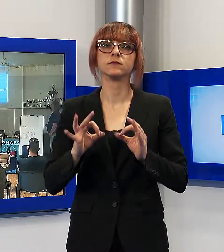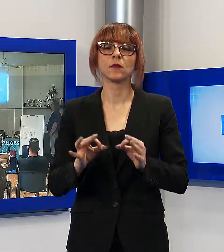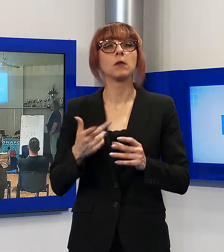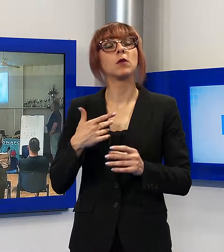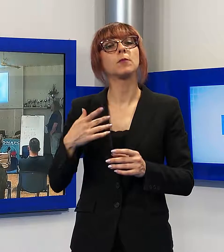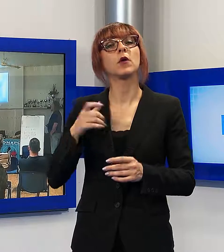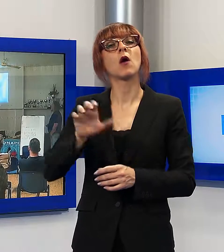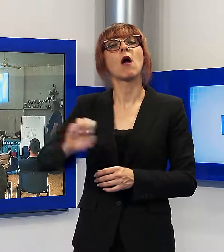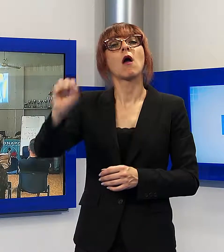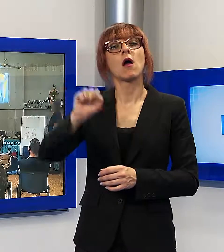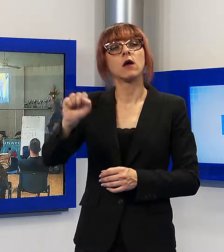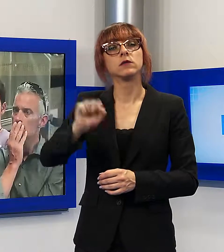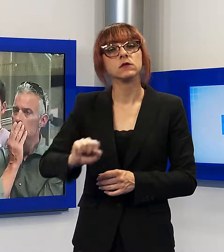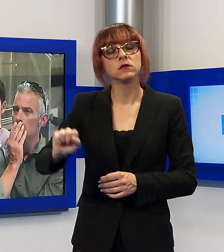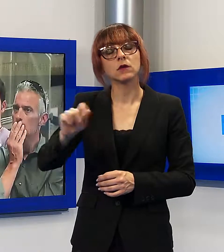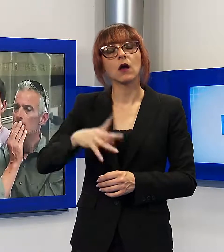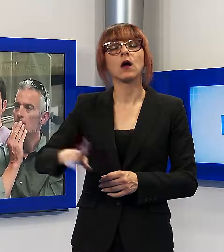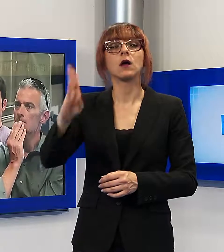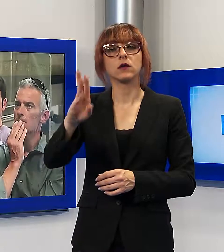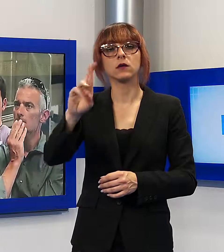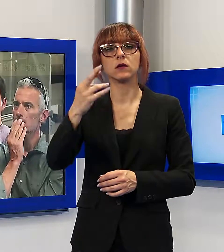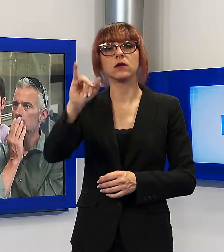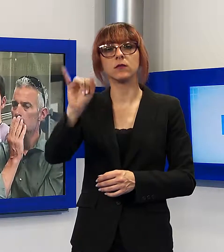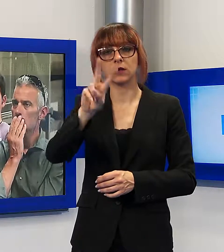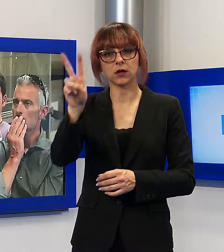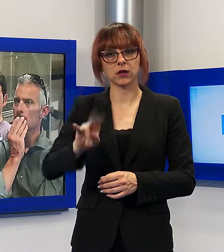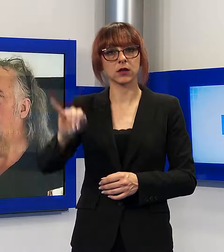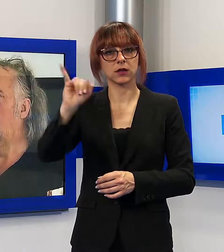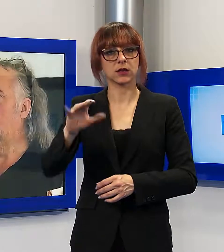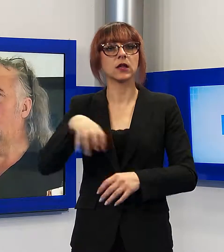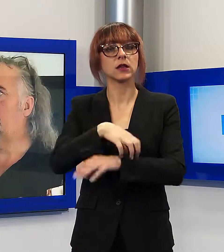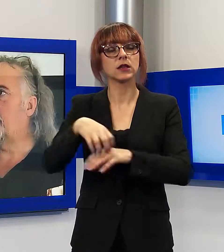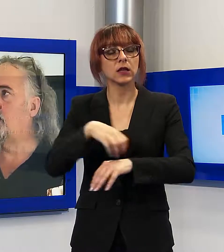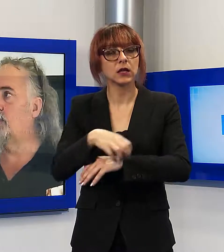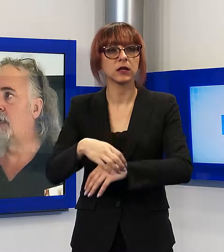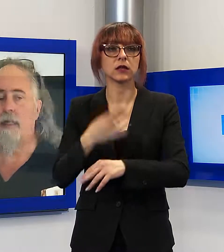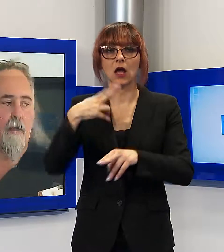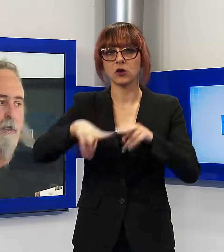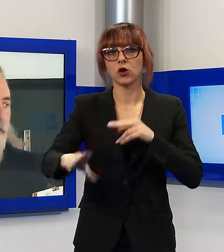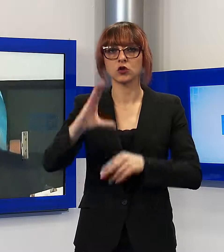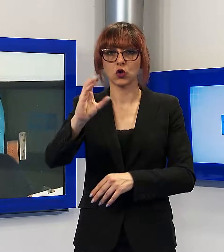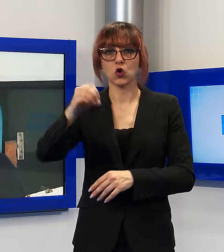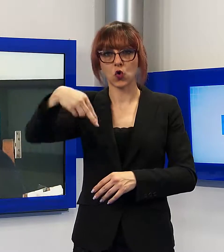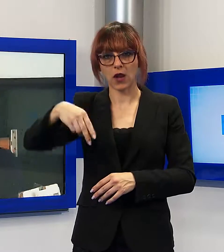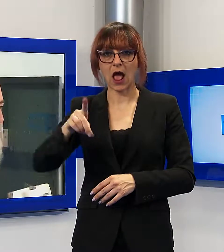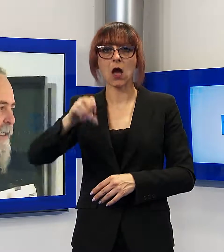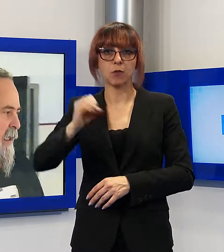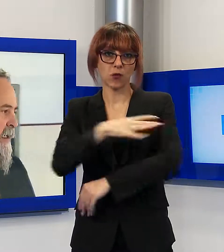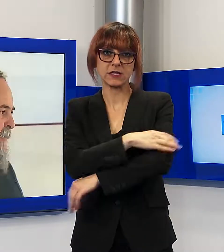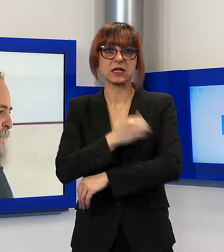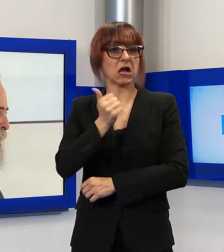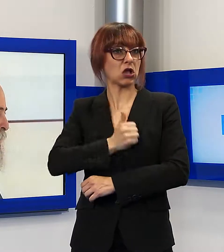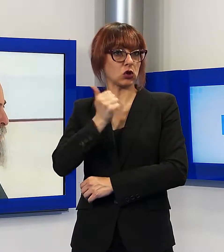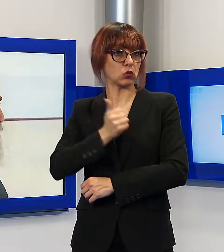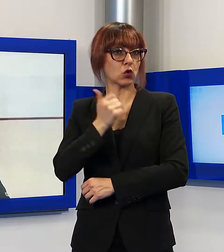Nel suo tour in giro per le caserme di tutta Italia, il segretario nazionale del CONAPO, sindacato autonomo cui sono iscritti